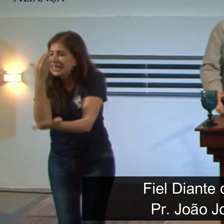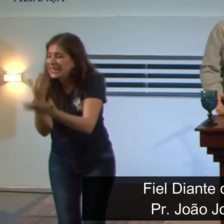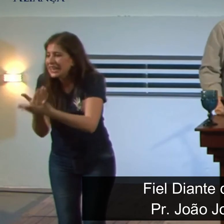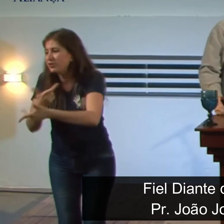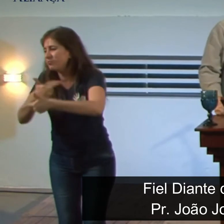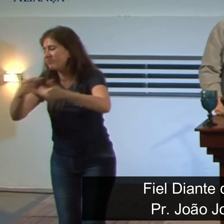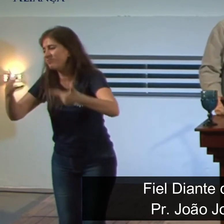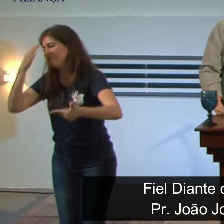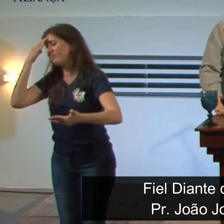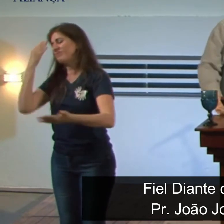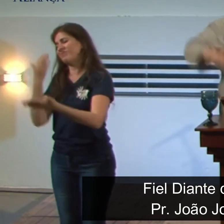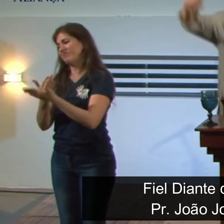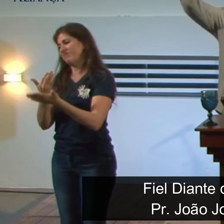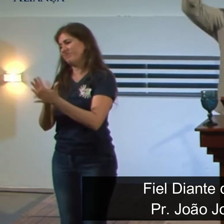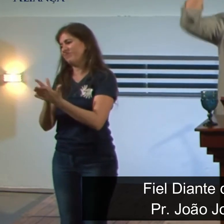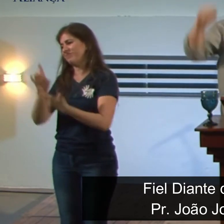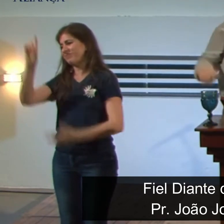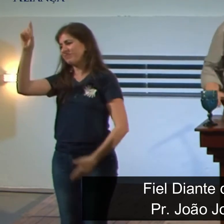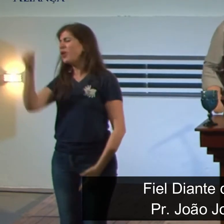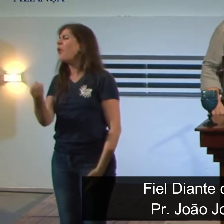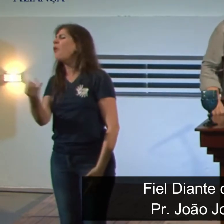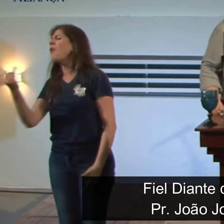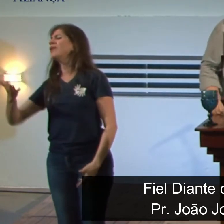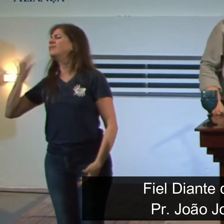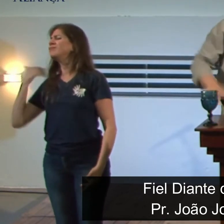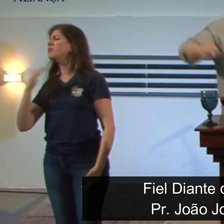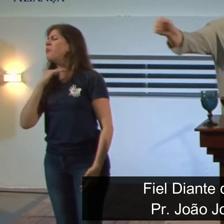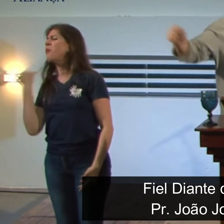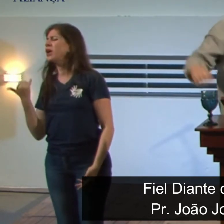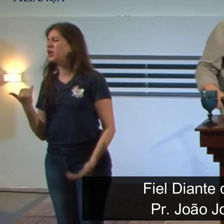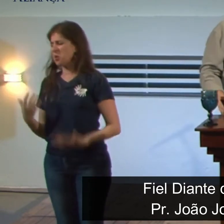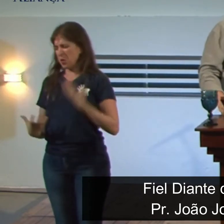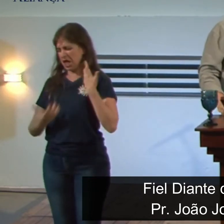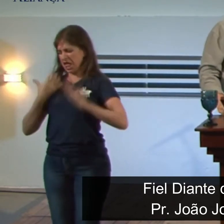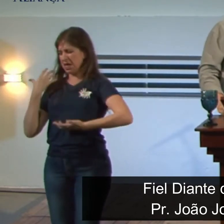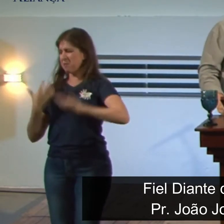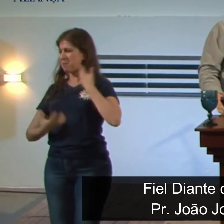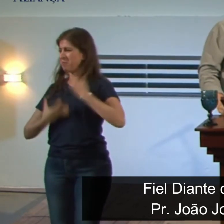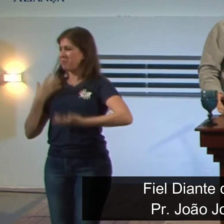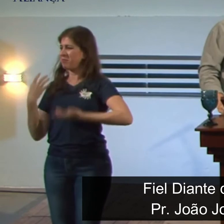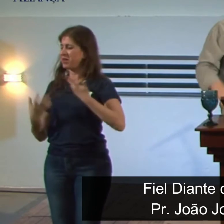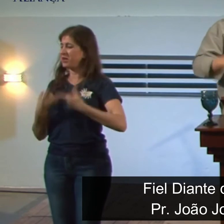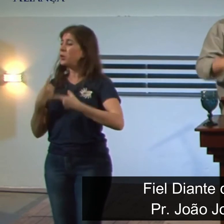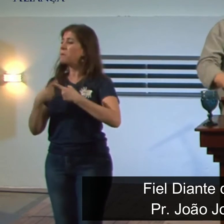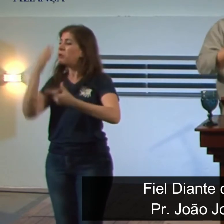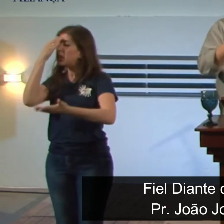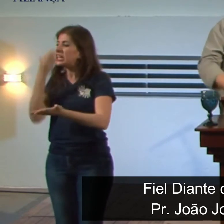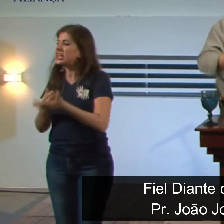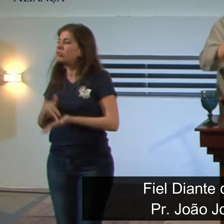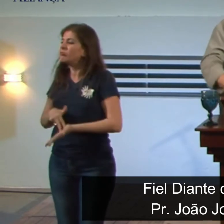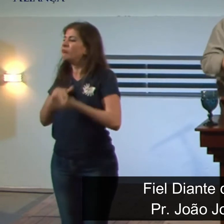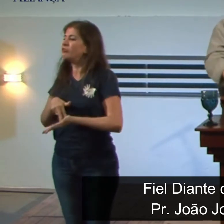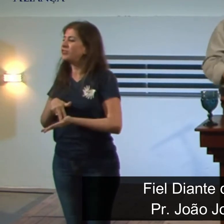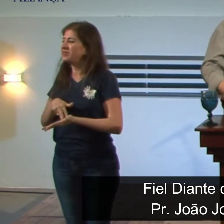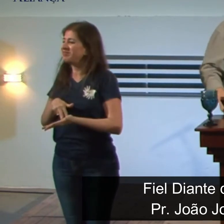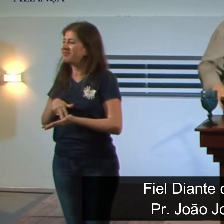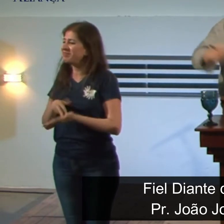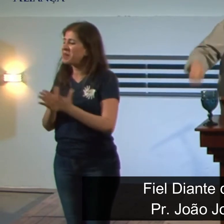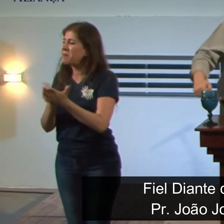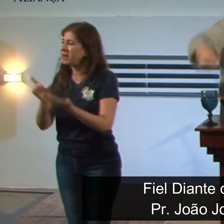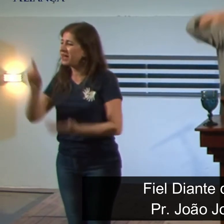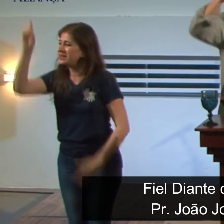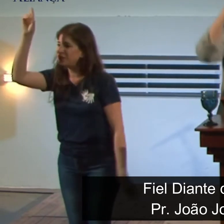convicções quantos morreram queimados mas não abriram mão das suas